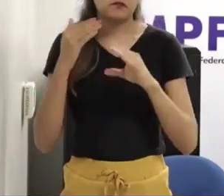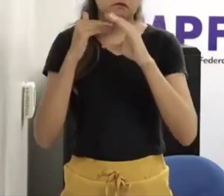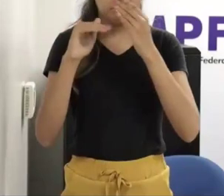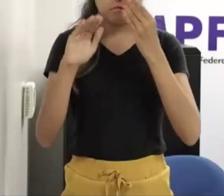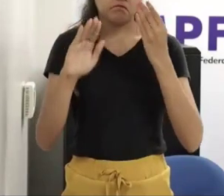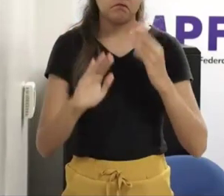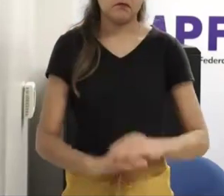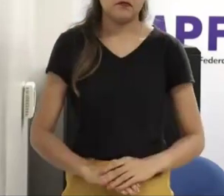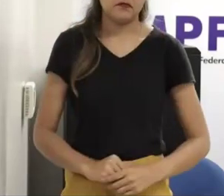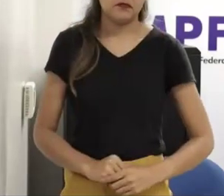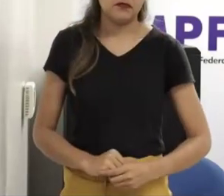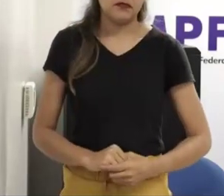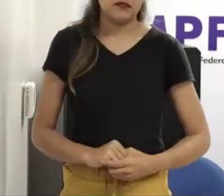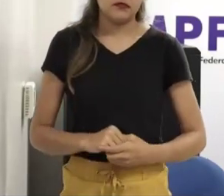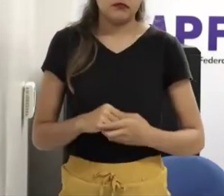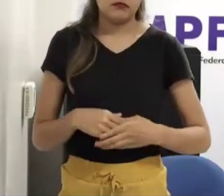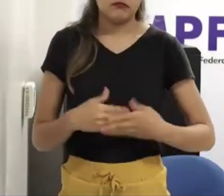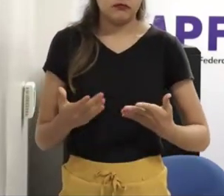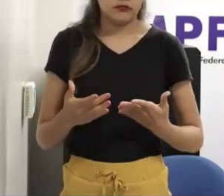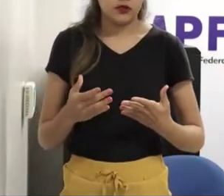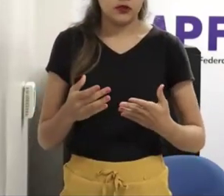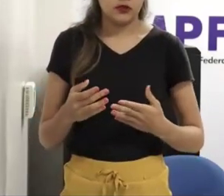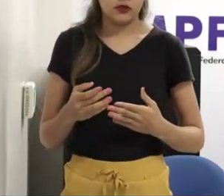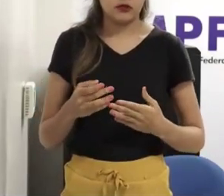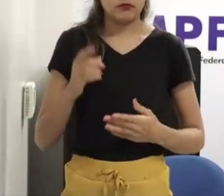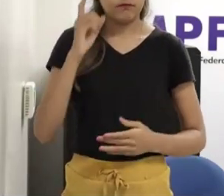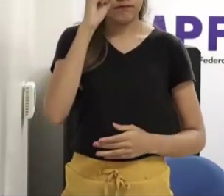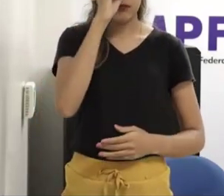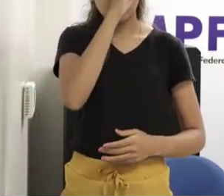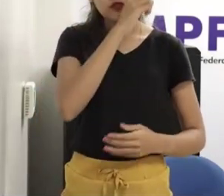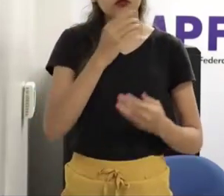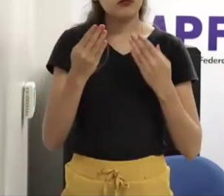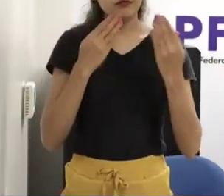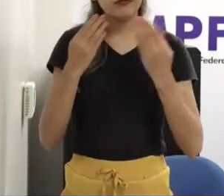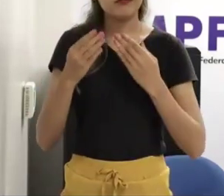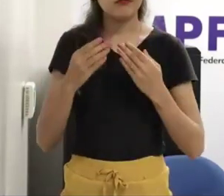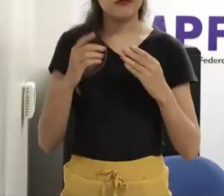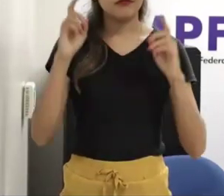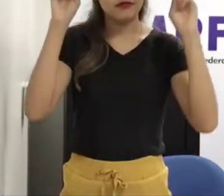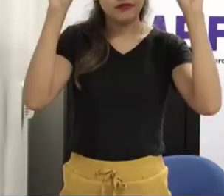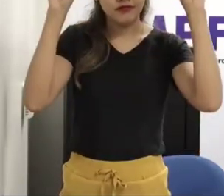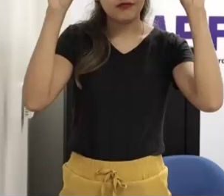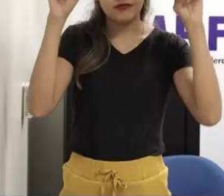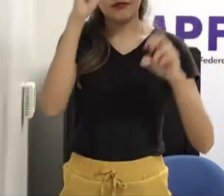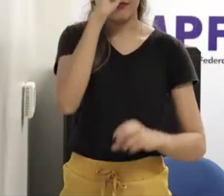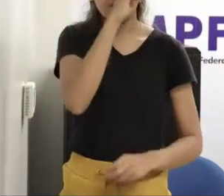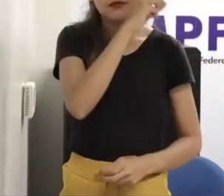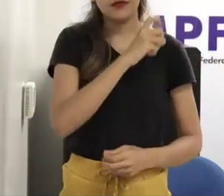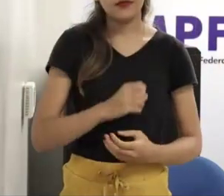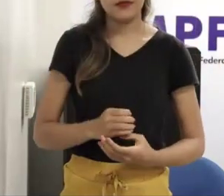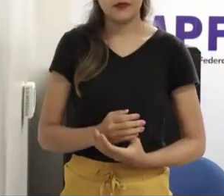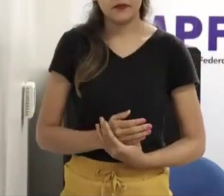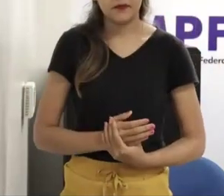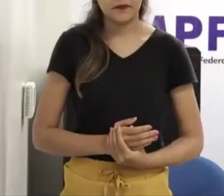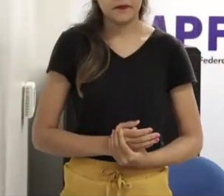difícil poder fazer uma discussão aberta sobre o tema, né? Quando ela começa,